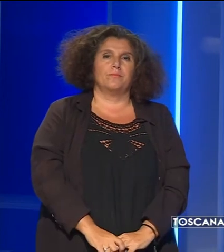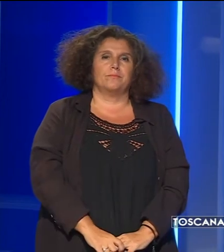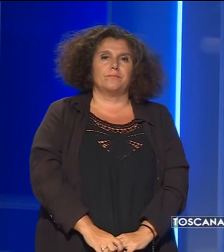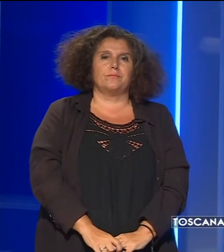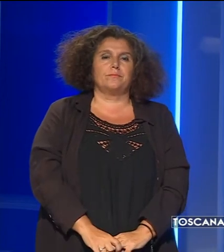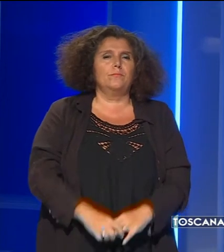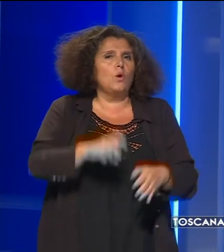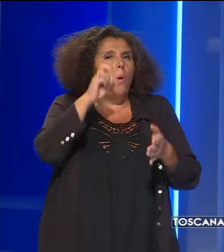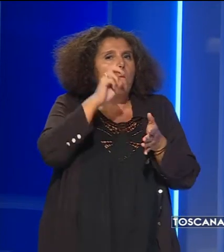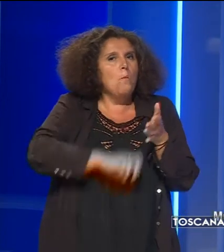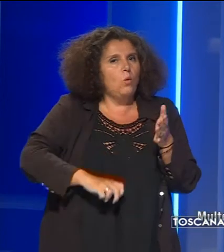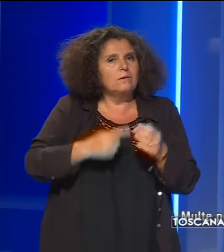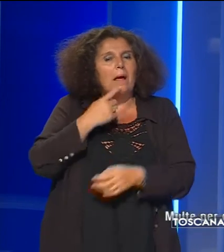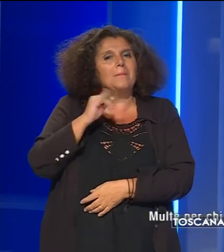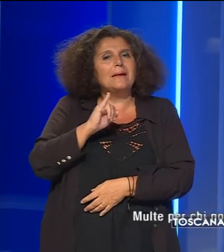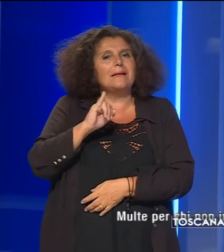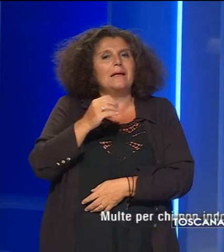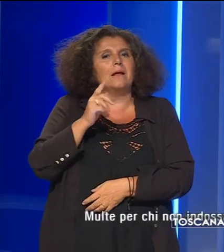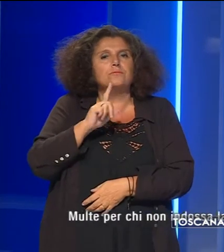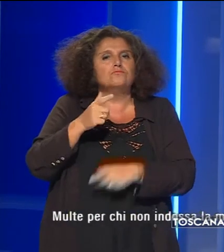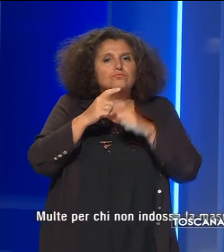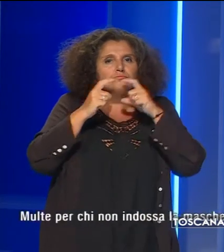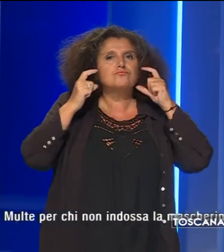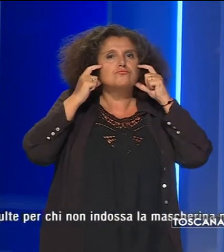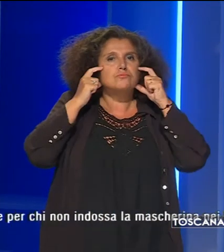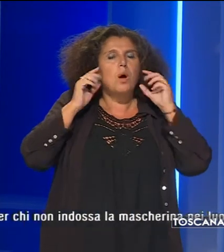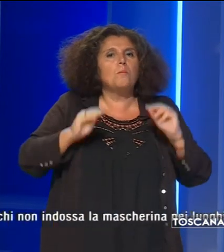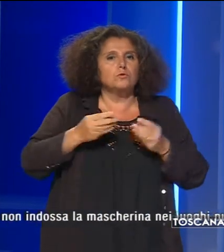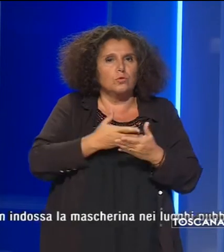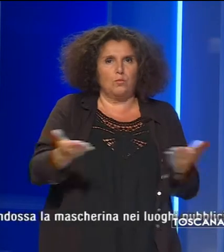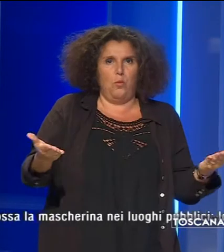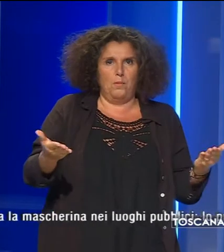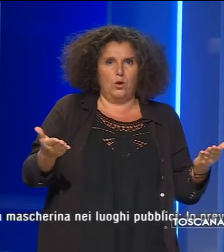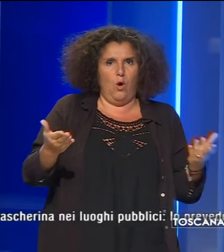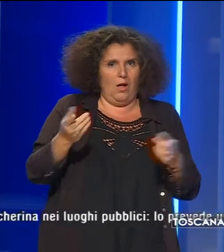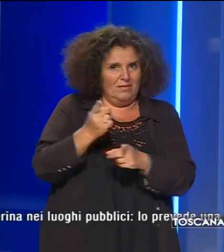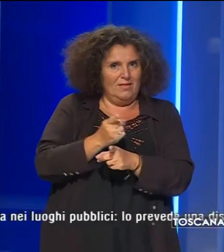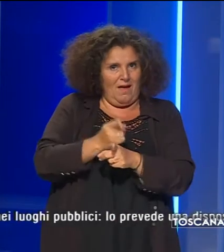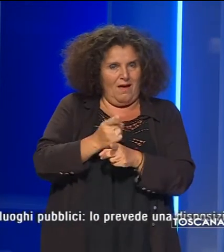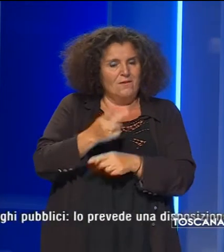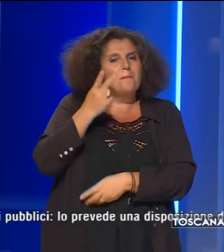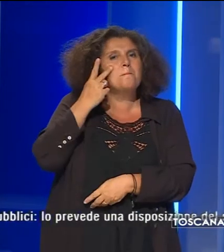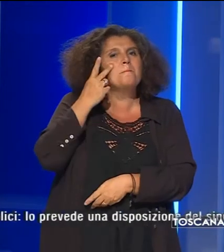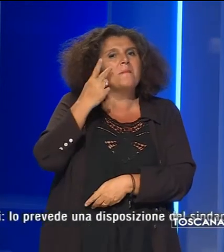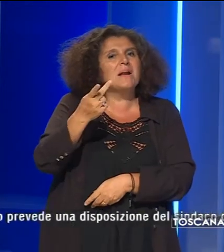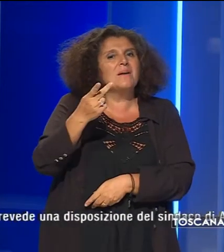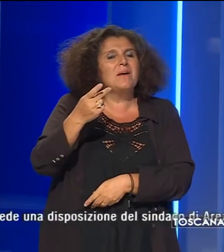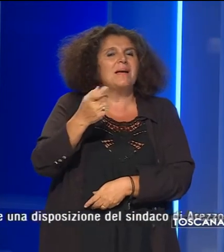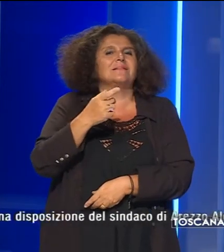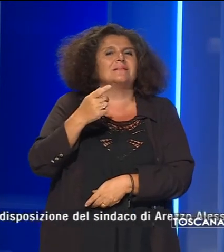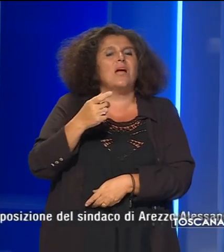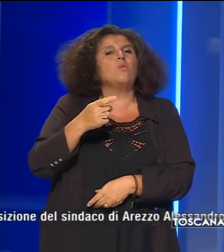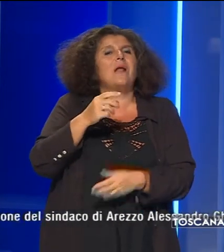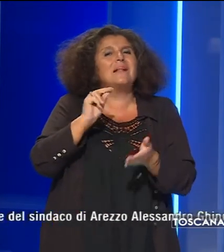multe per chi non indossa la mascherina nei luoghi pubblici lo prevede una disposizione del sindaco di